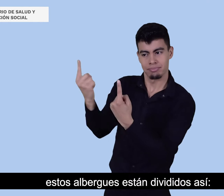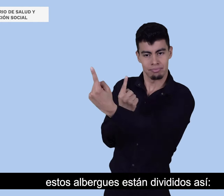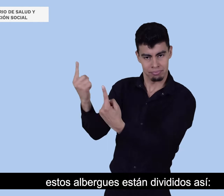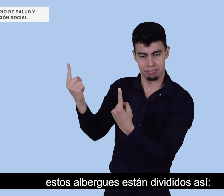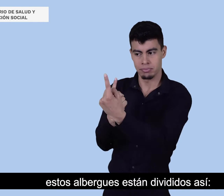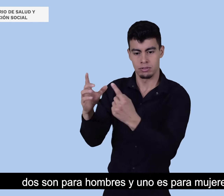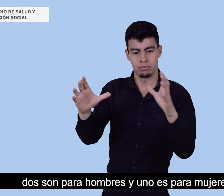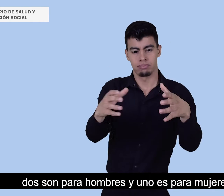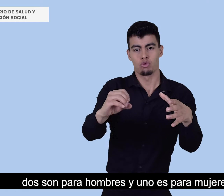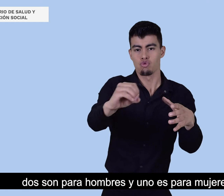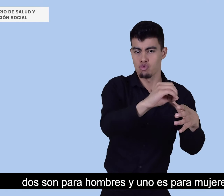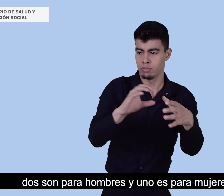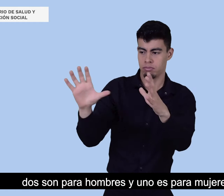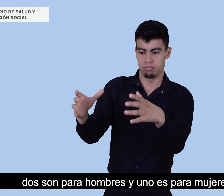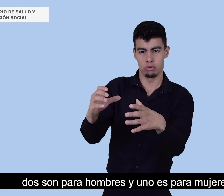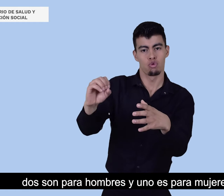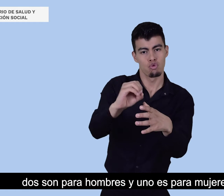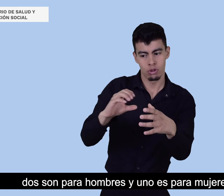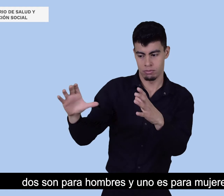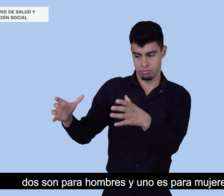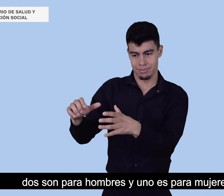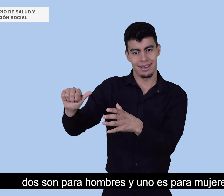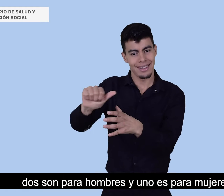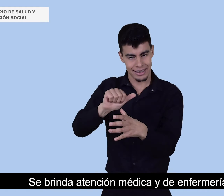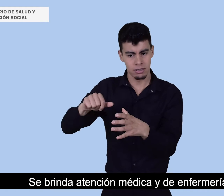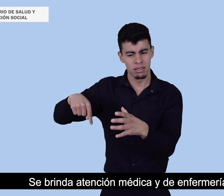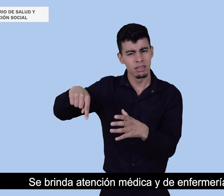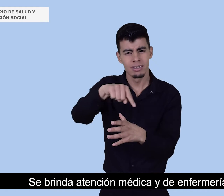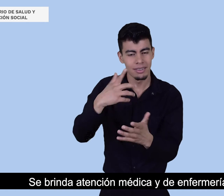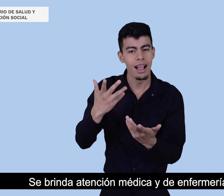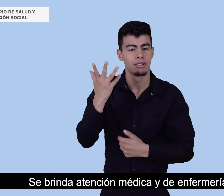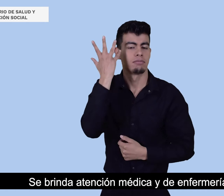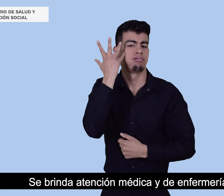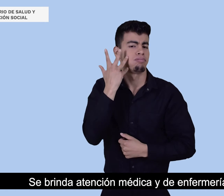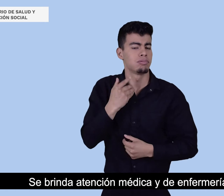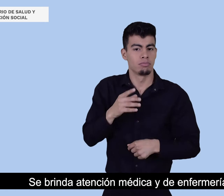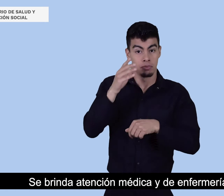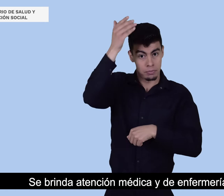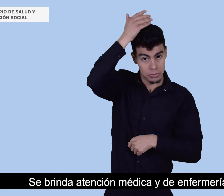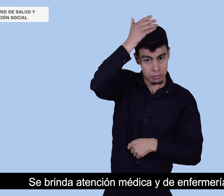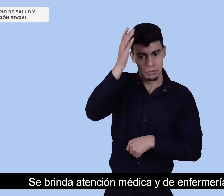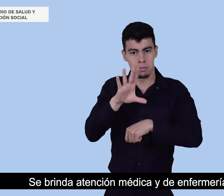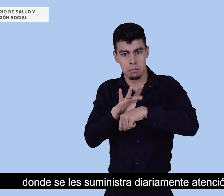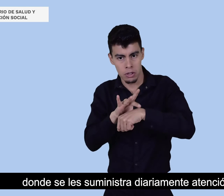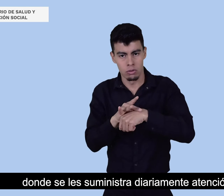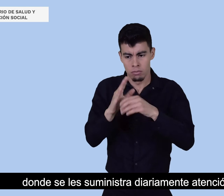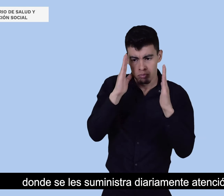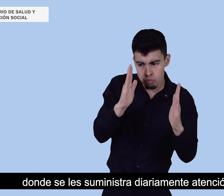Dos son para hombres y uno es para mujeres. Se brinda atención médica y de enfermería, donde se les suministra